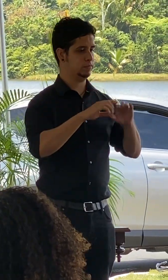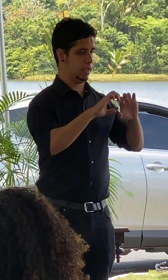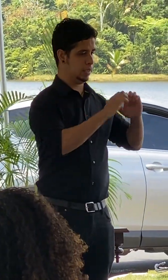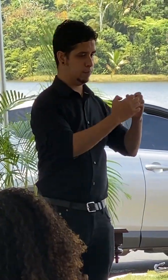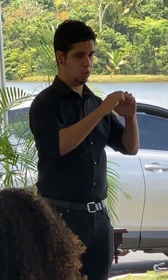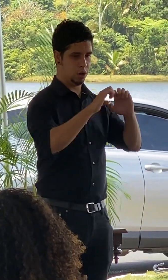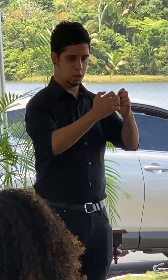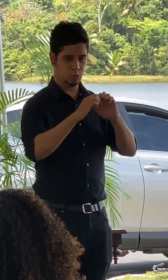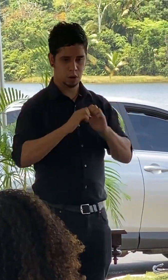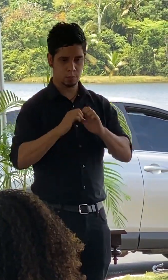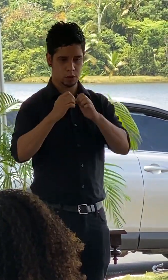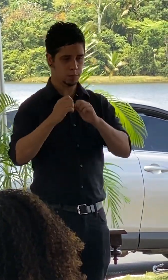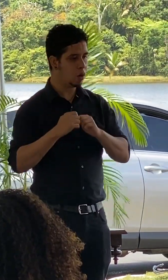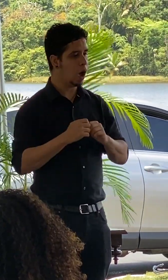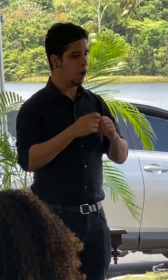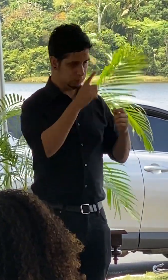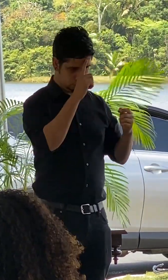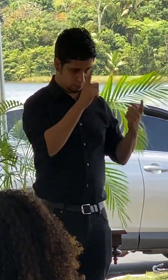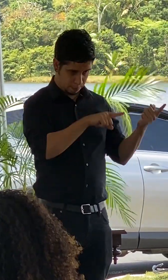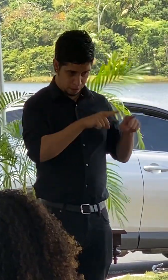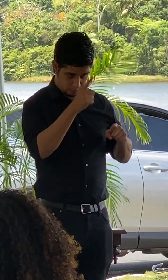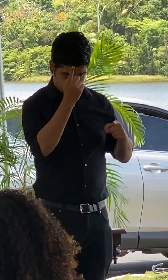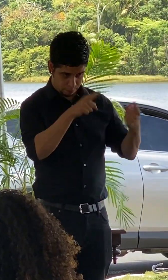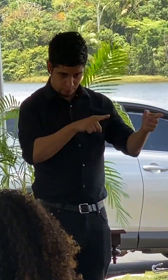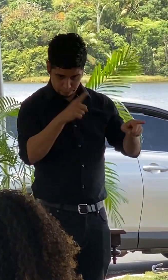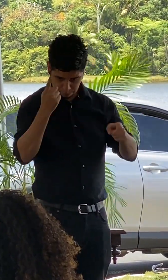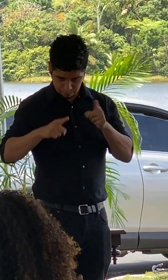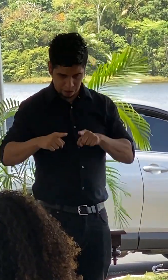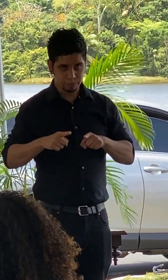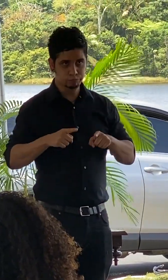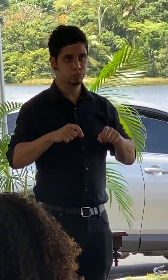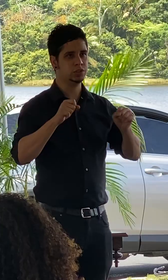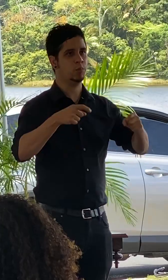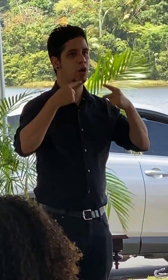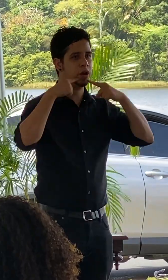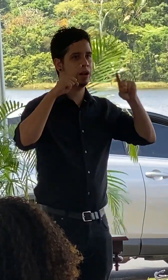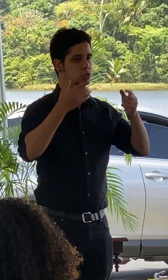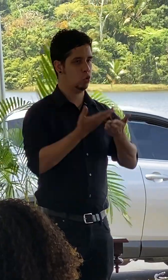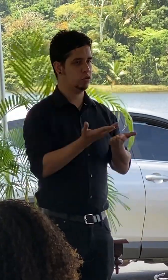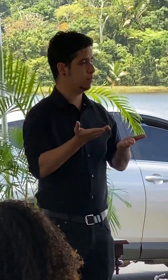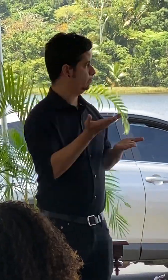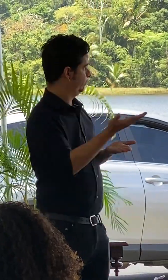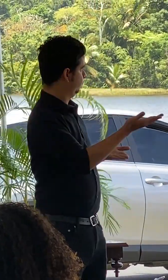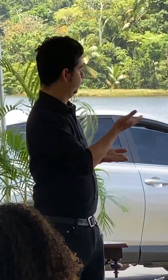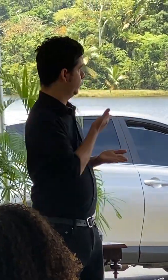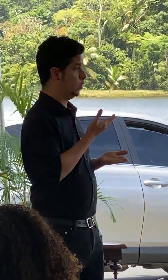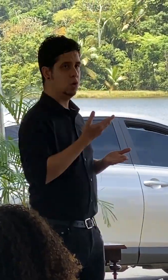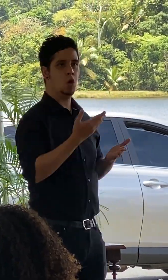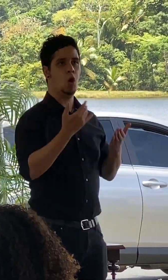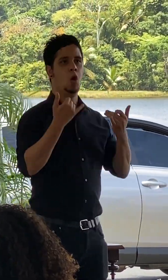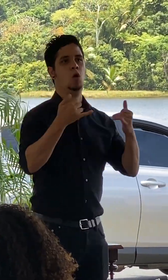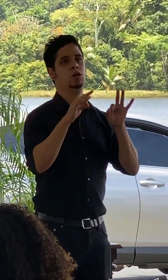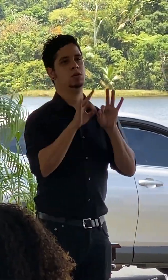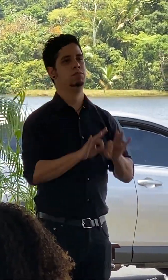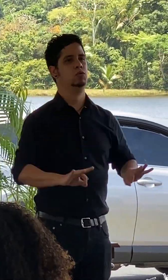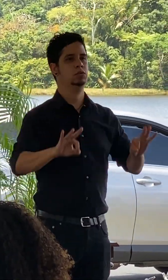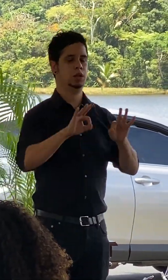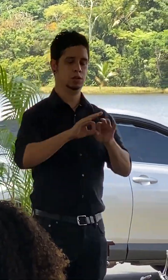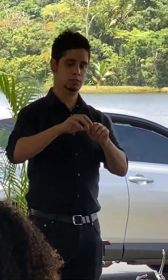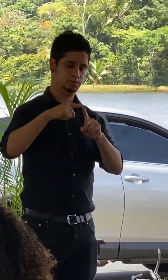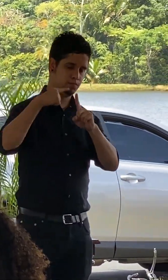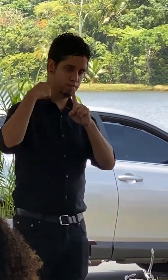con un objetivo cosas como estas son posibles así que hoy nos llenemos de optimismo y esperanza